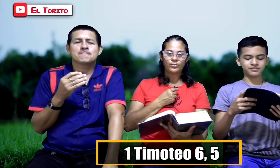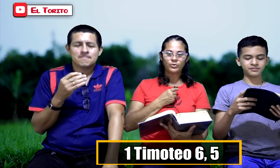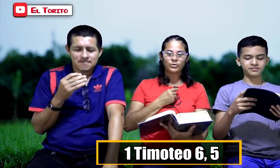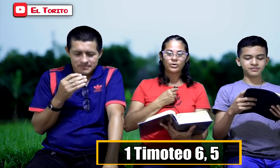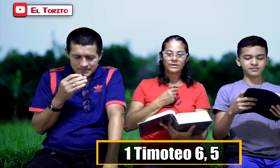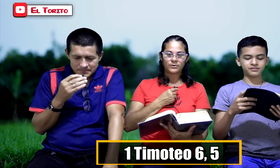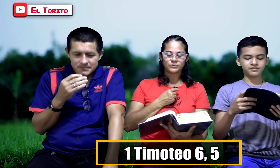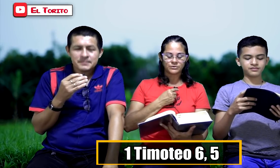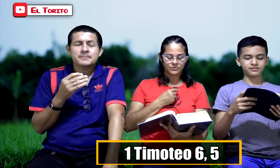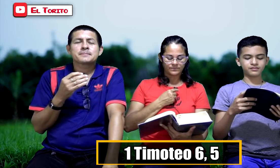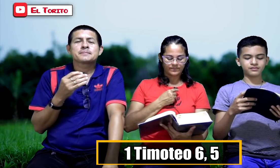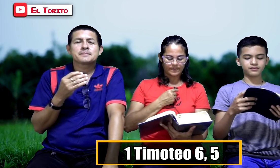puro negocio.